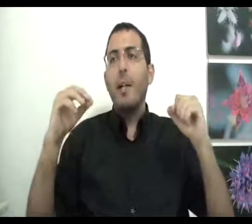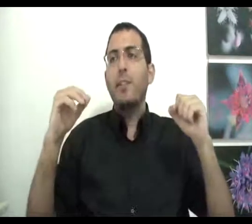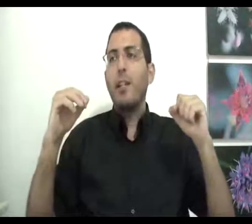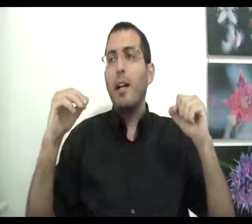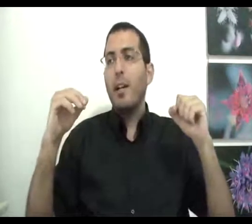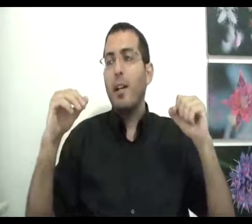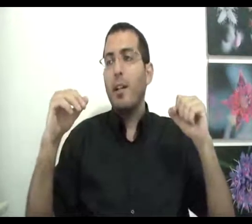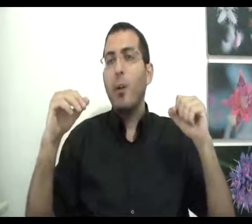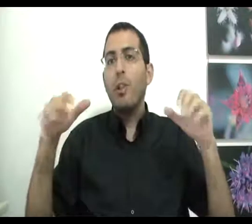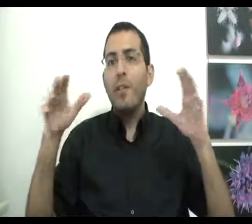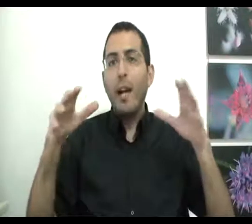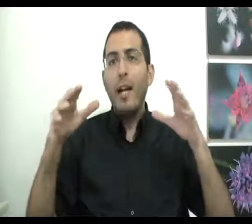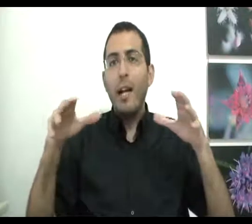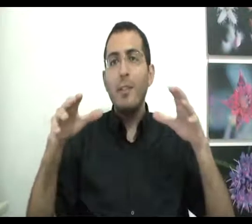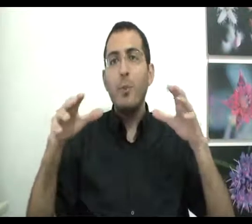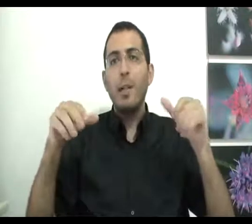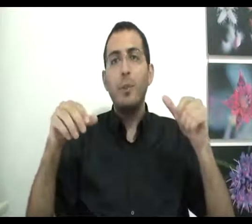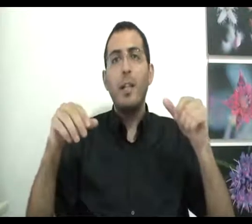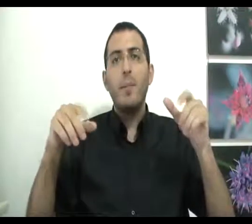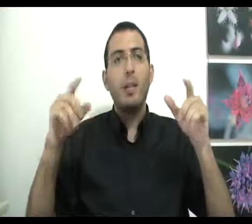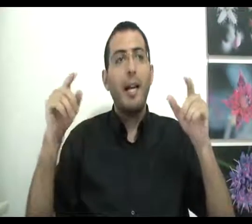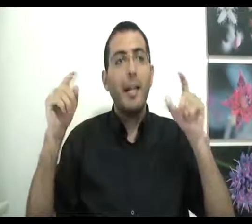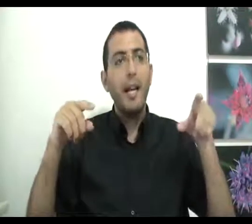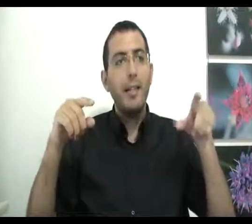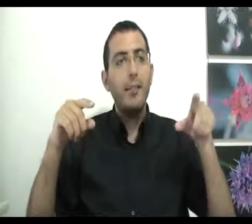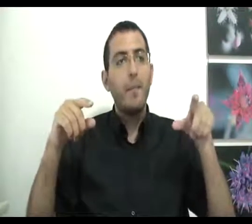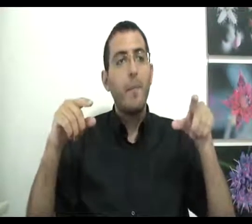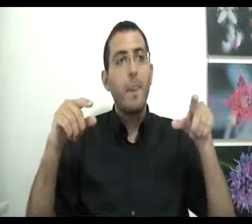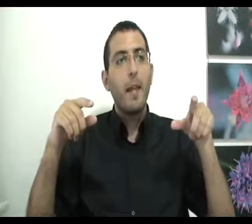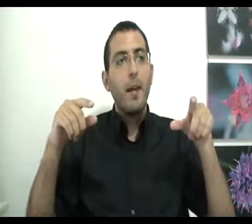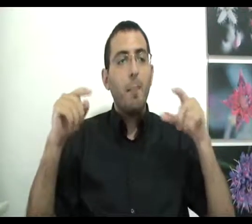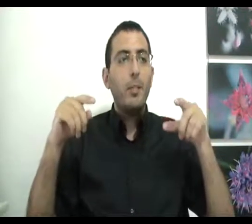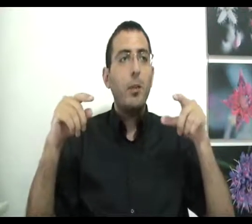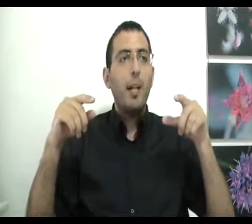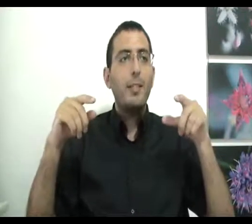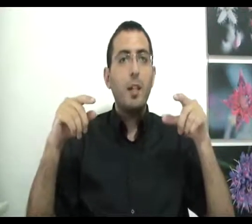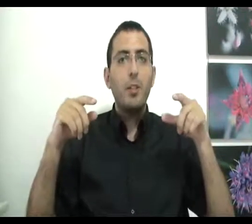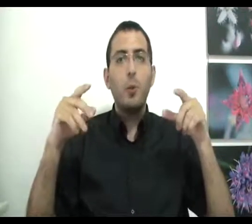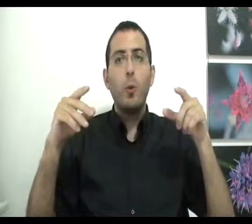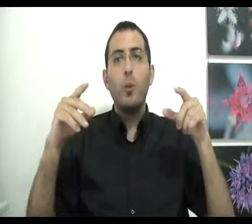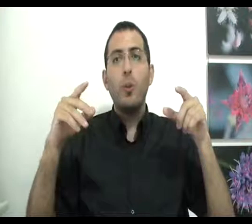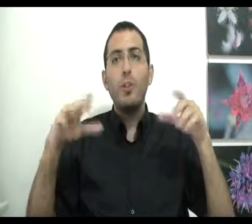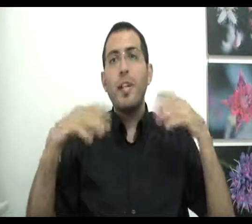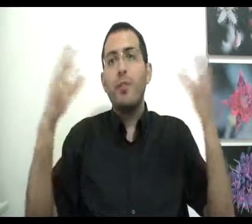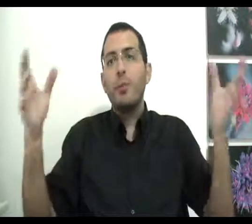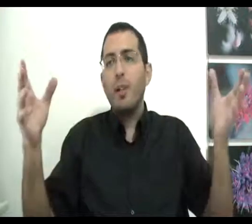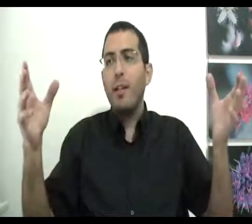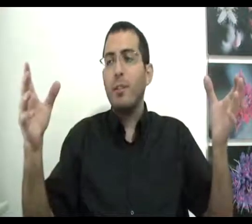את שני הכוחות האלה ורק אז הוא אדם שלם כי הילד, מה שקורה אצלו, שהוא חושב שהוא יכול לעשות